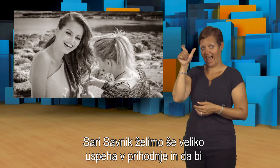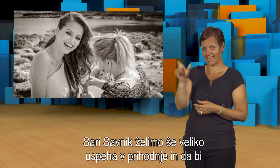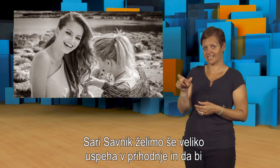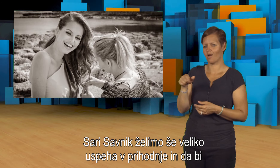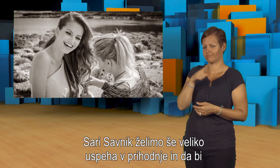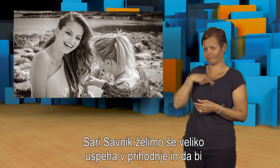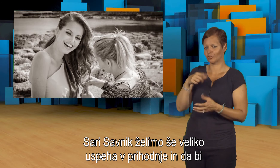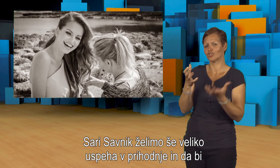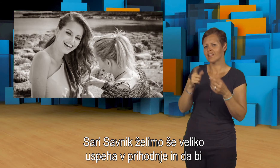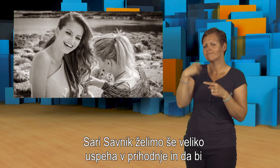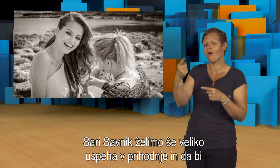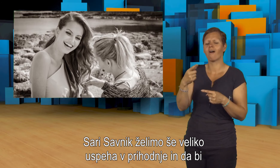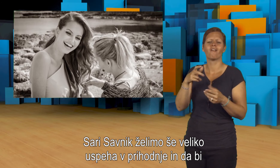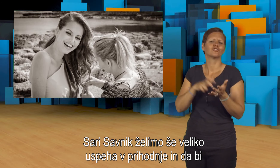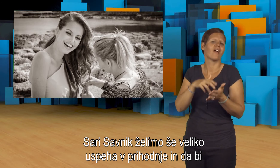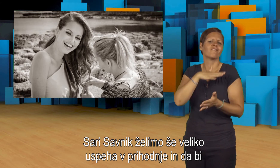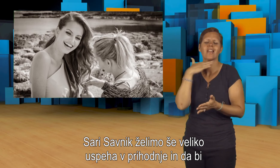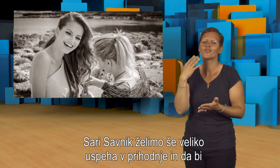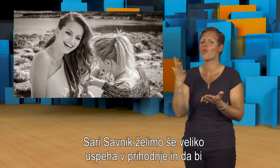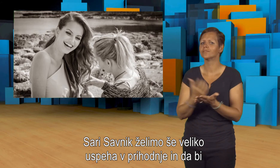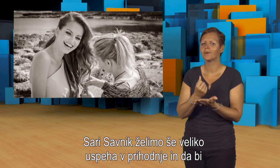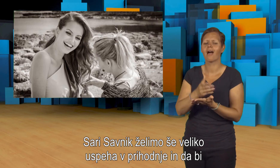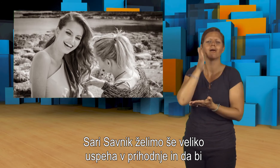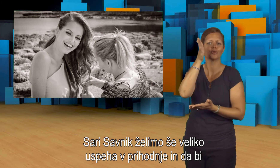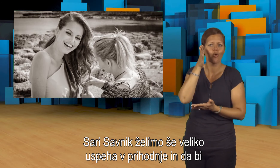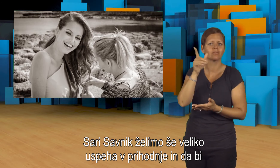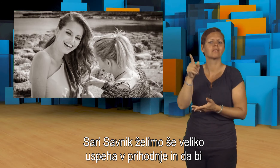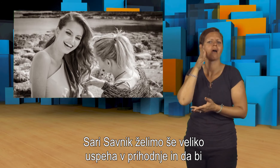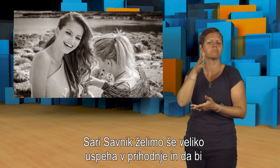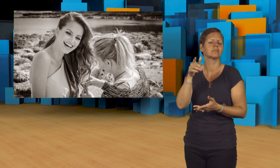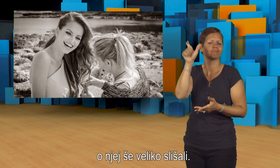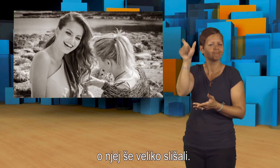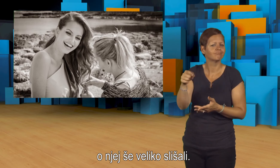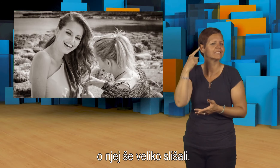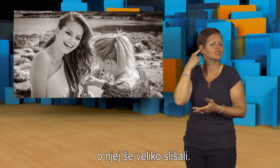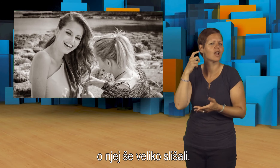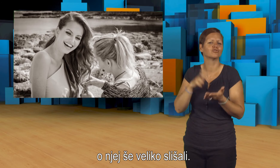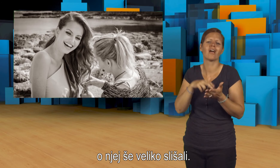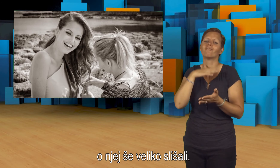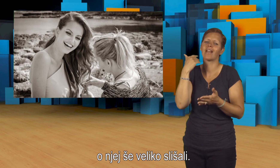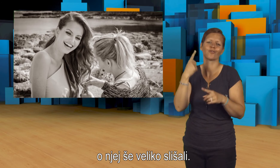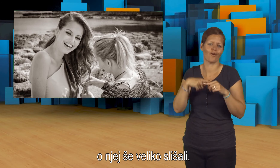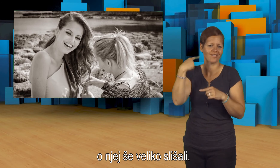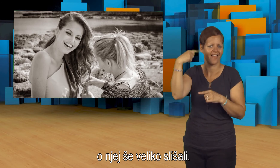Sari Savnik želimo še veliko uspeha v prihodnje in da bi o njej še veliko slišali.